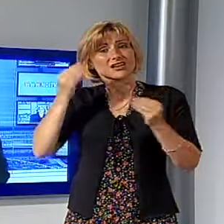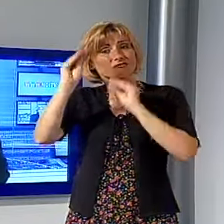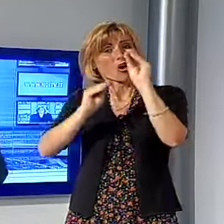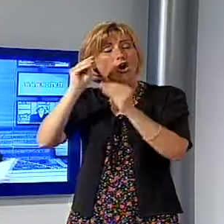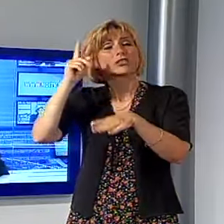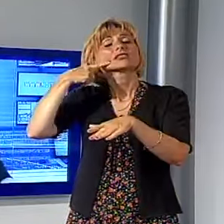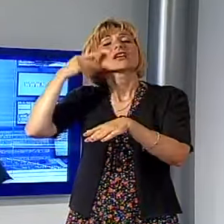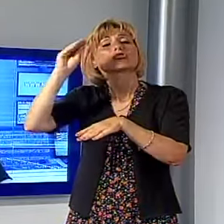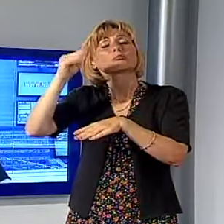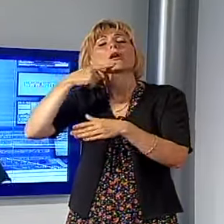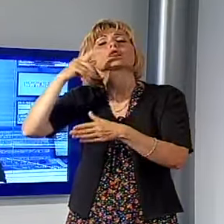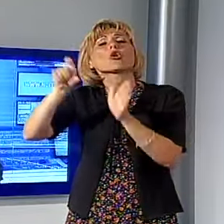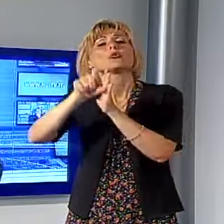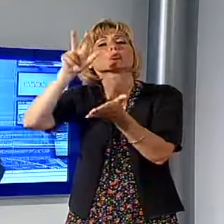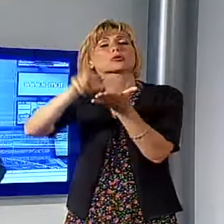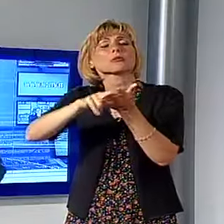promesse.